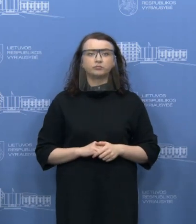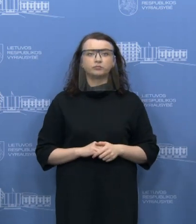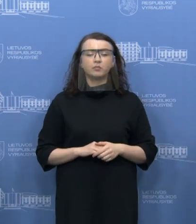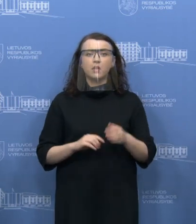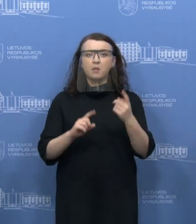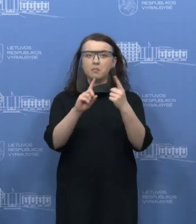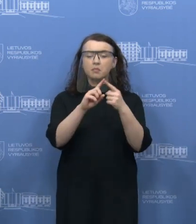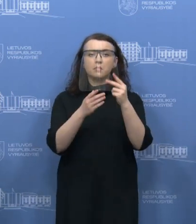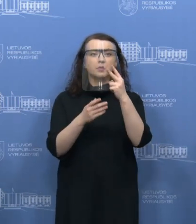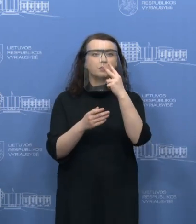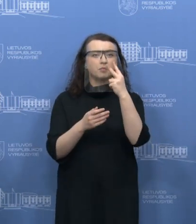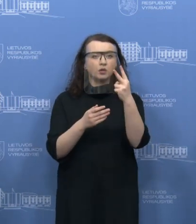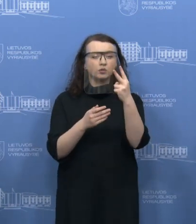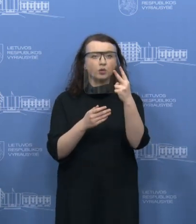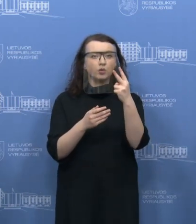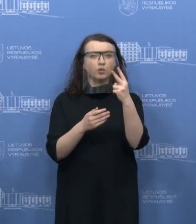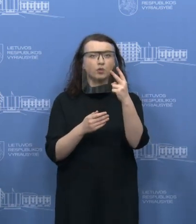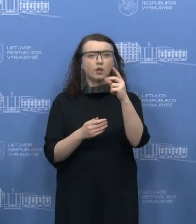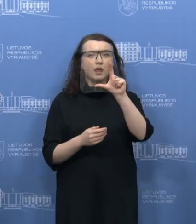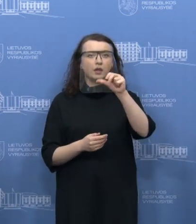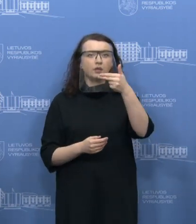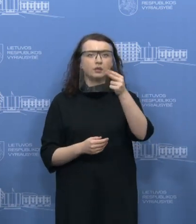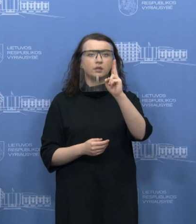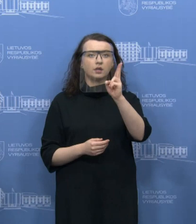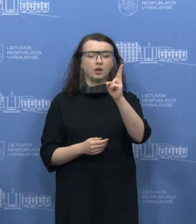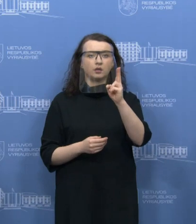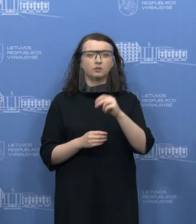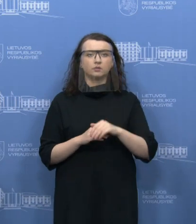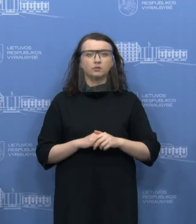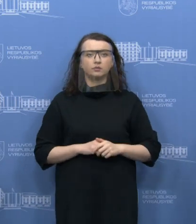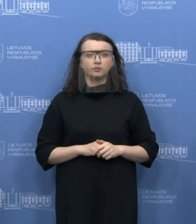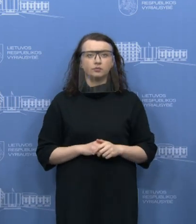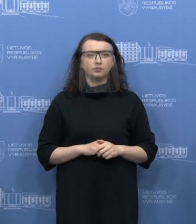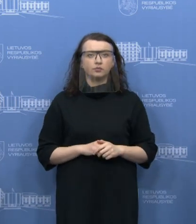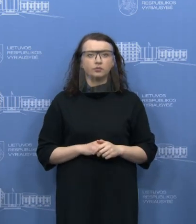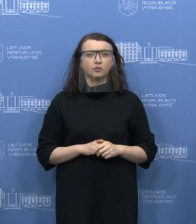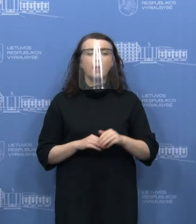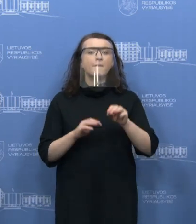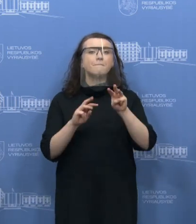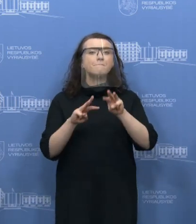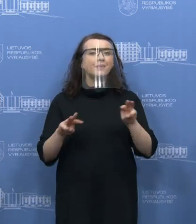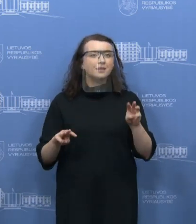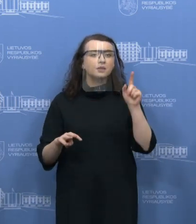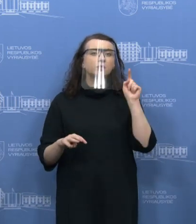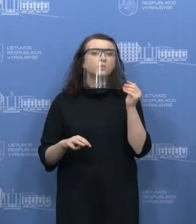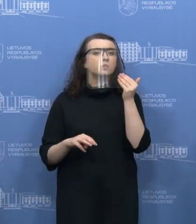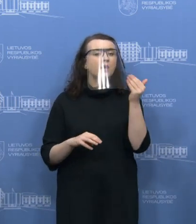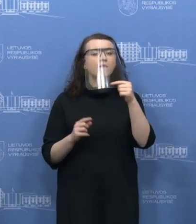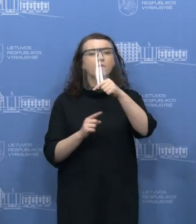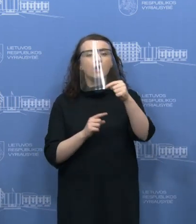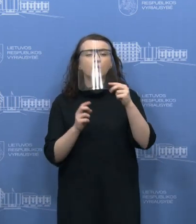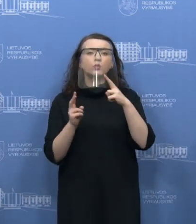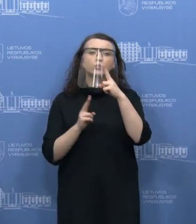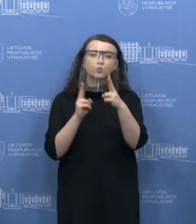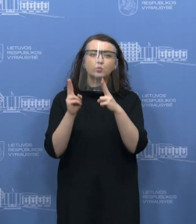Pirmas, matau, pirma ranka, LNK. Prašau. Pone ministrė, verslas kundžiasi, kai